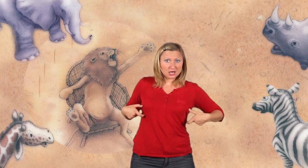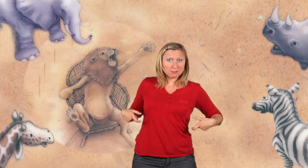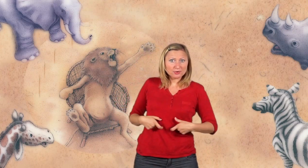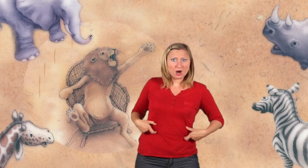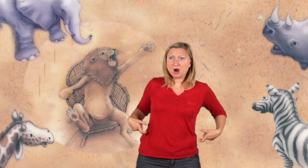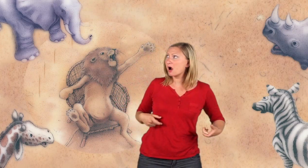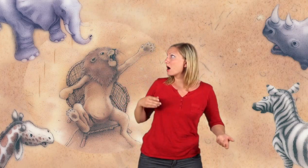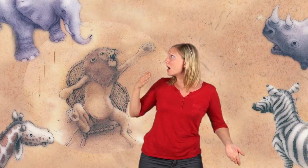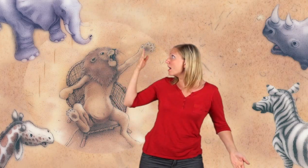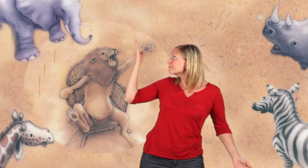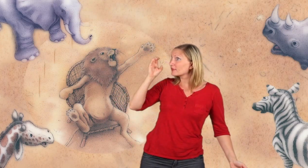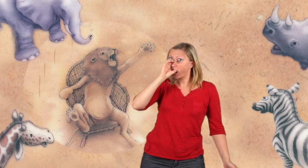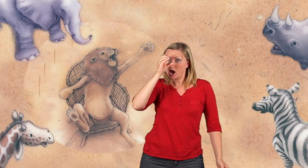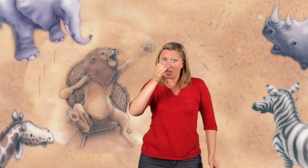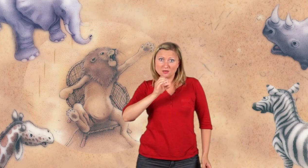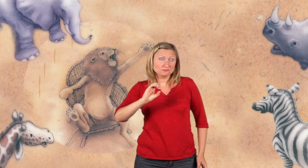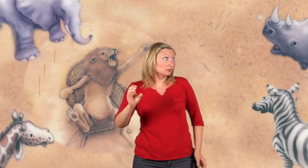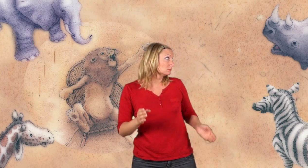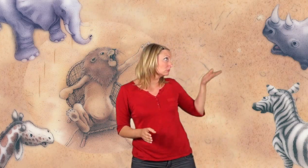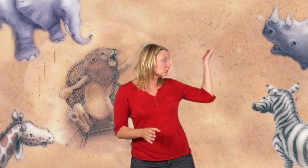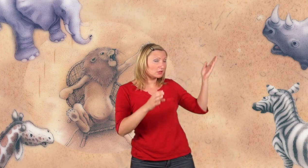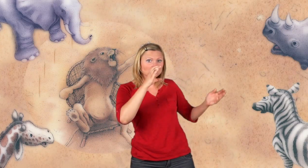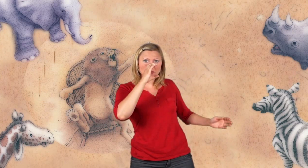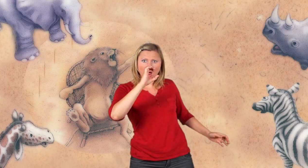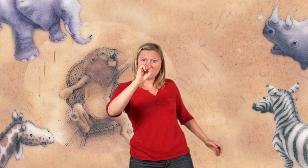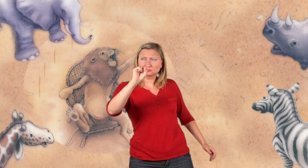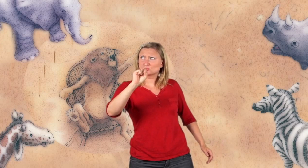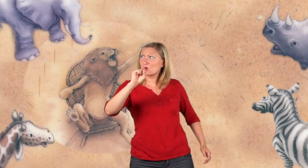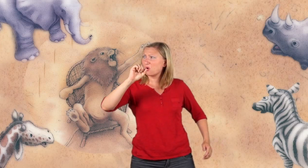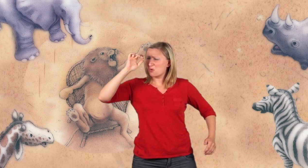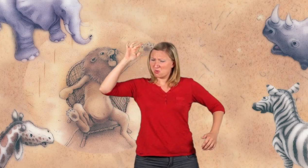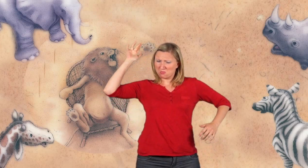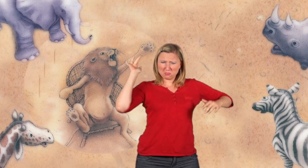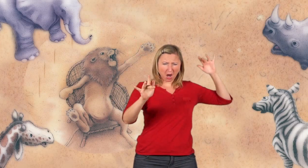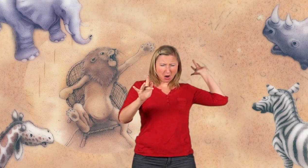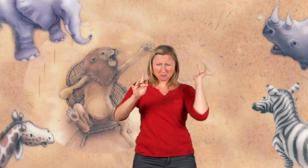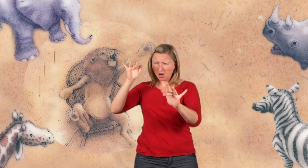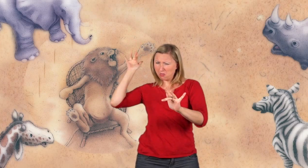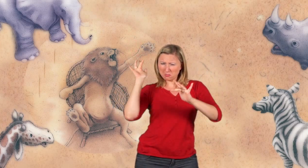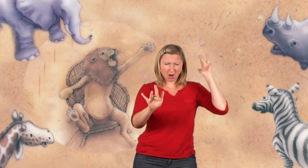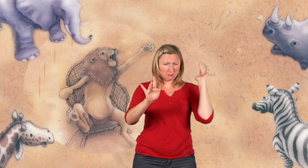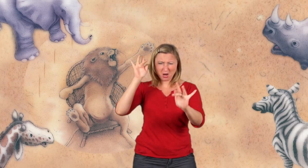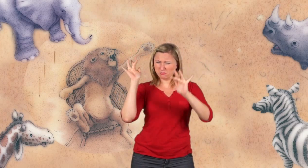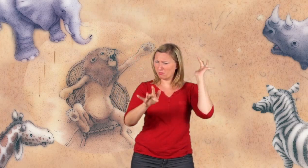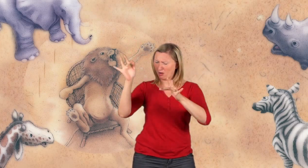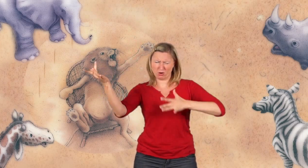Nashorn, Elefant, Hyäne, Zebra und Giraffe und alle hatten etwas an ihm auszusetzen.